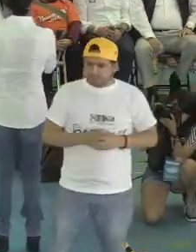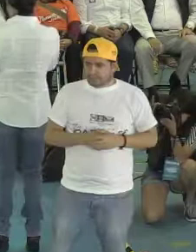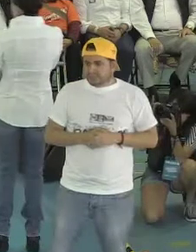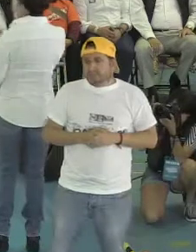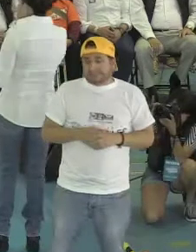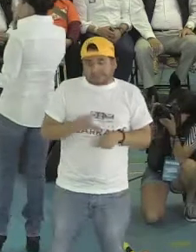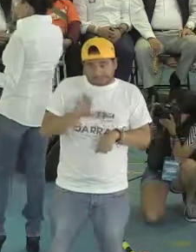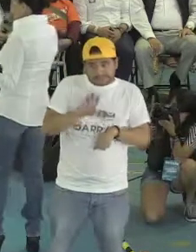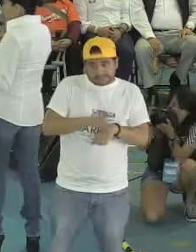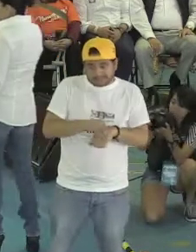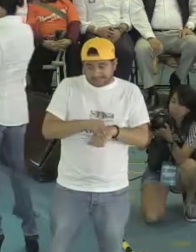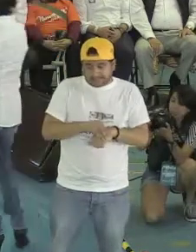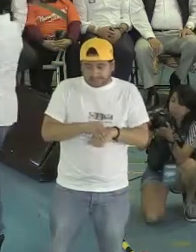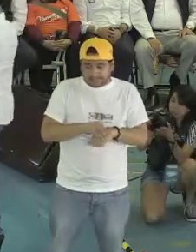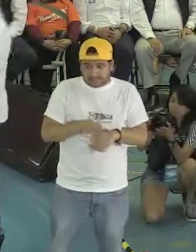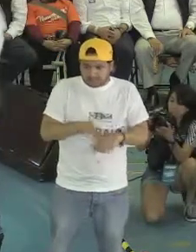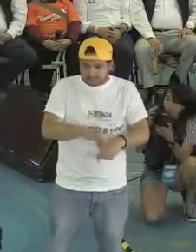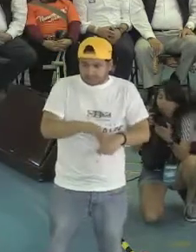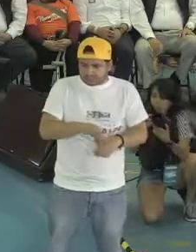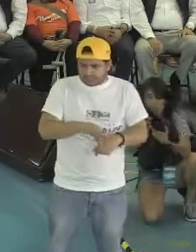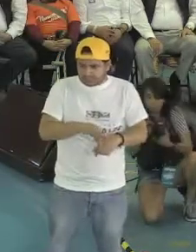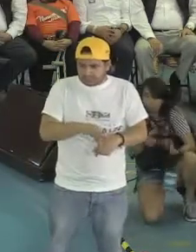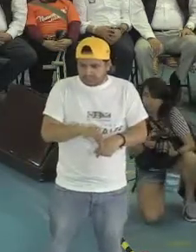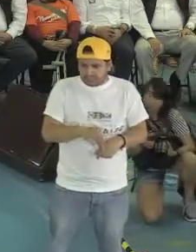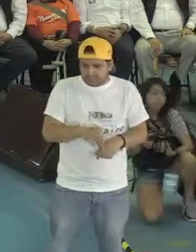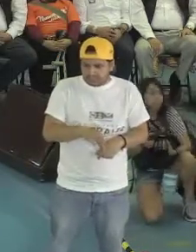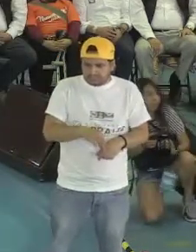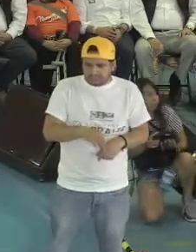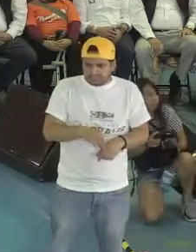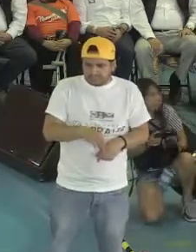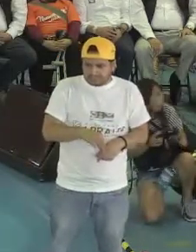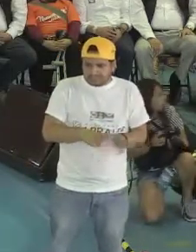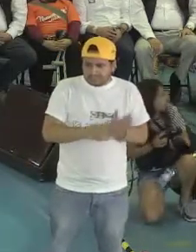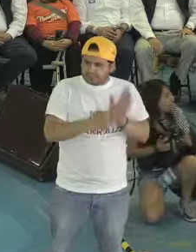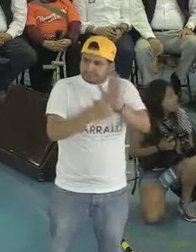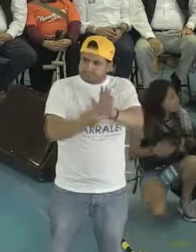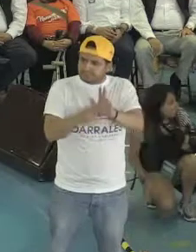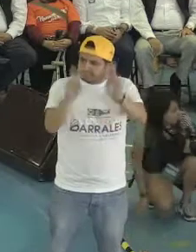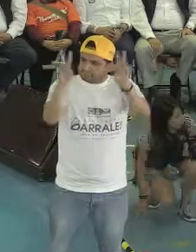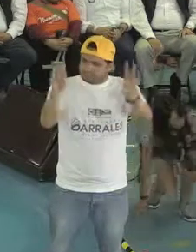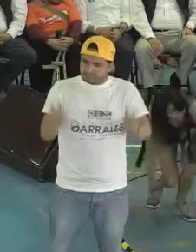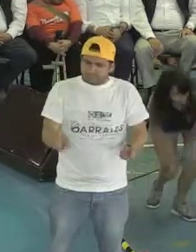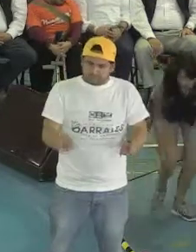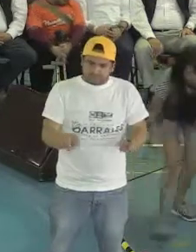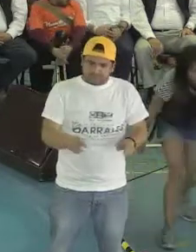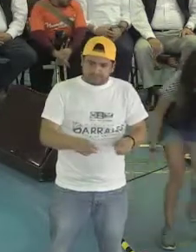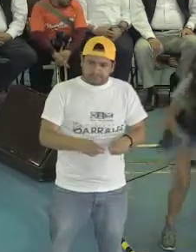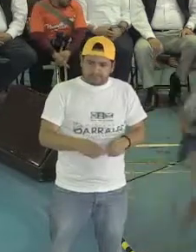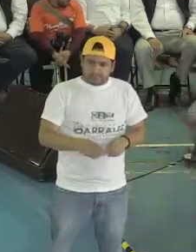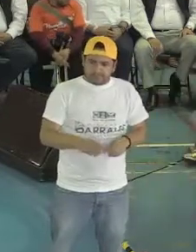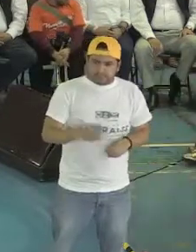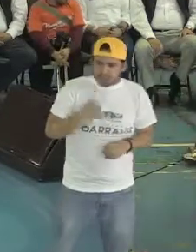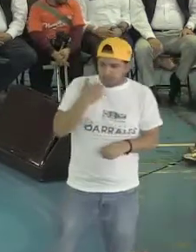permitiendo acompañar esto que yo estoy diciendo, que estoy comentando con todas y con todos ustedes. Yo les quiero decir que